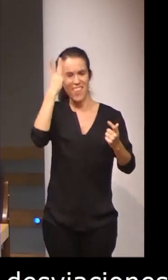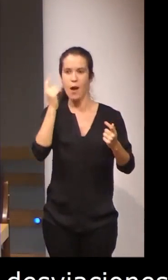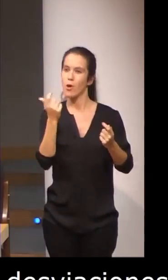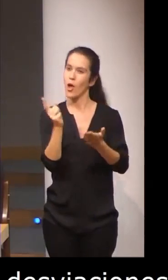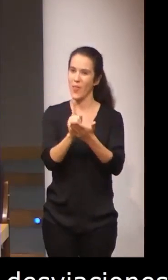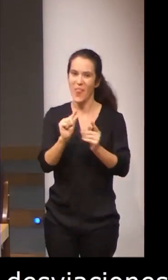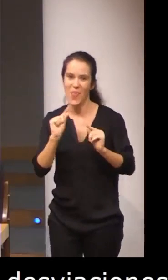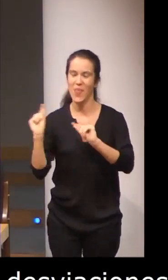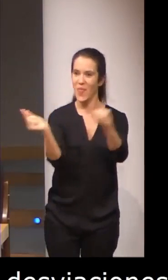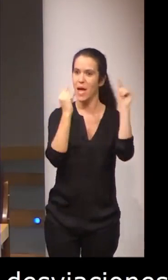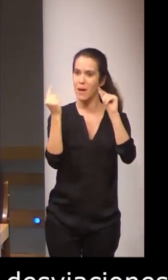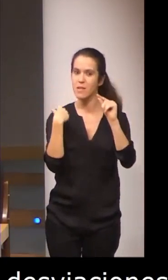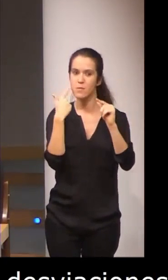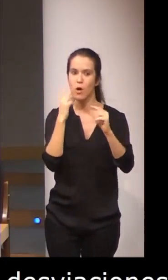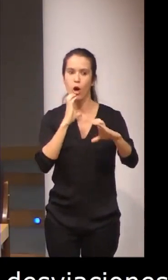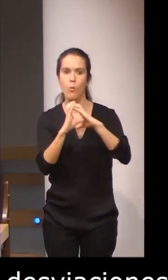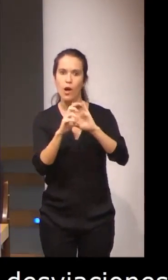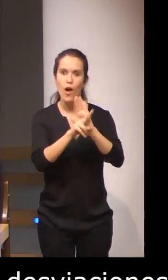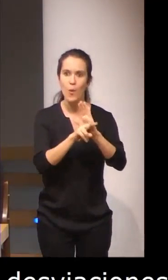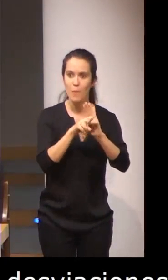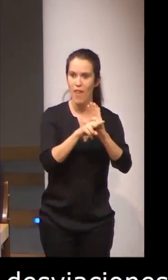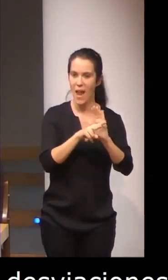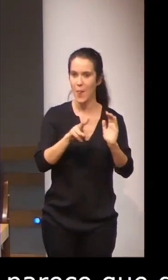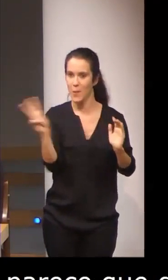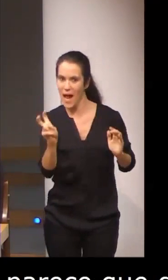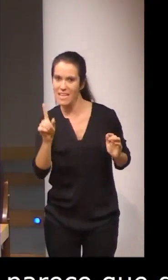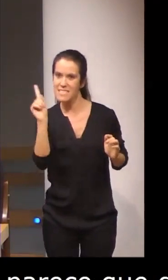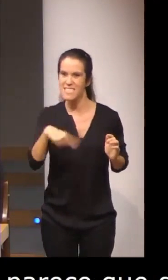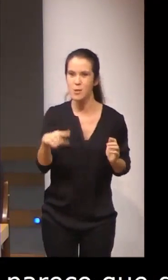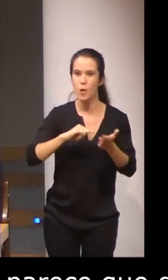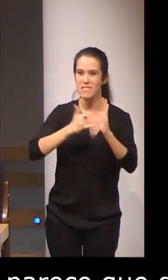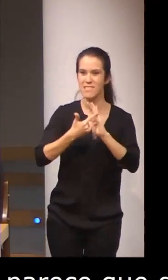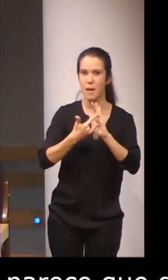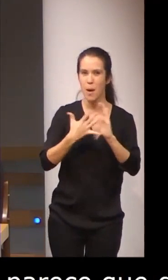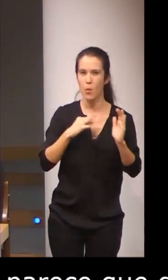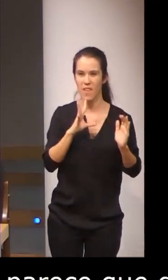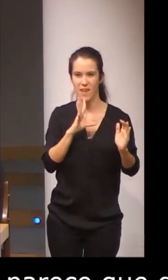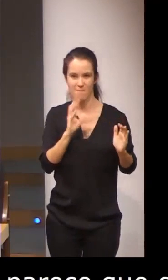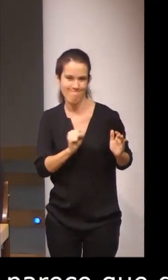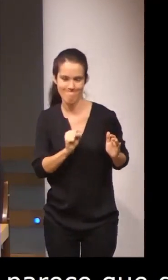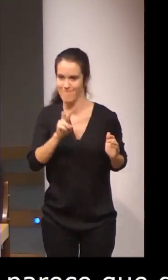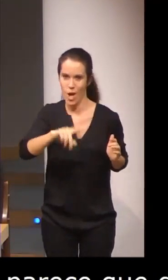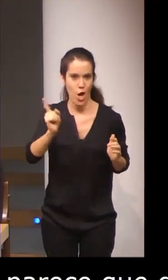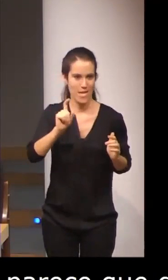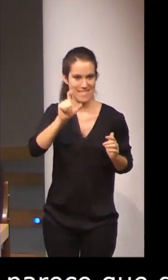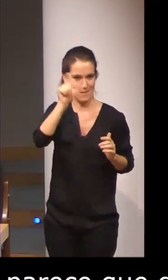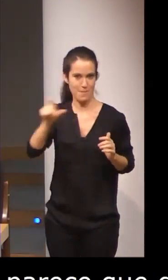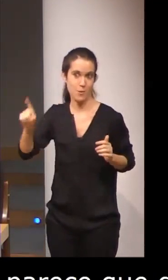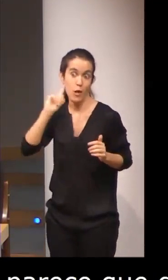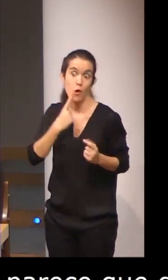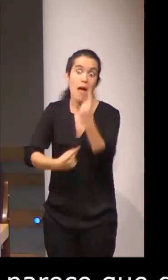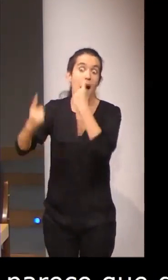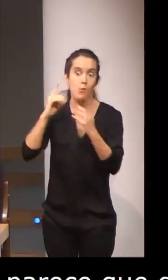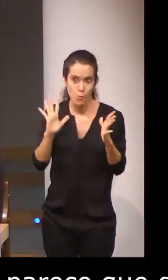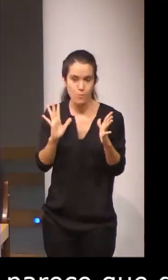de la ley de comunicación bimodal. Puede que no sea el sistema más adecuado para algunas personas